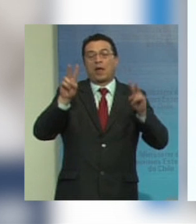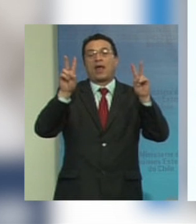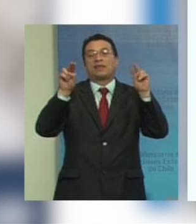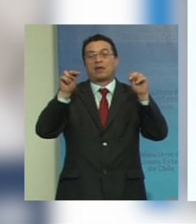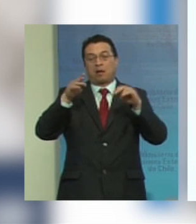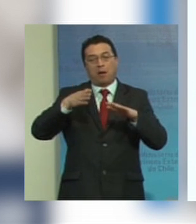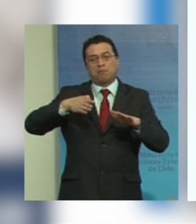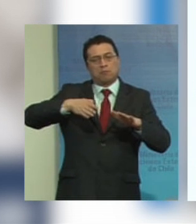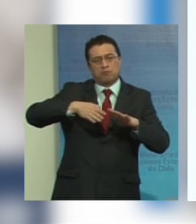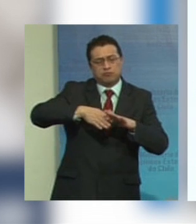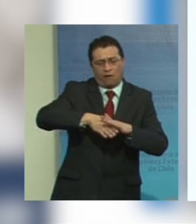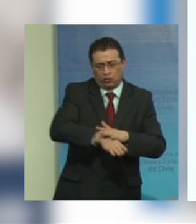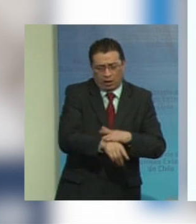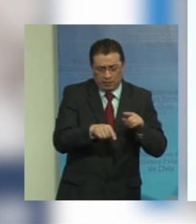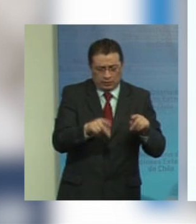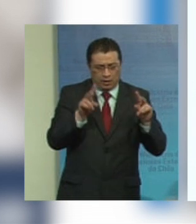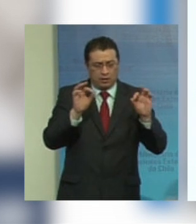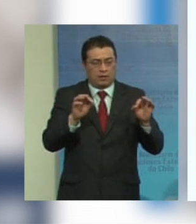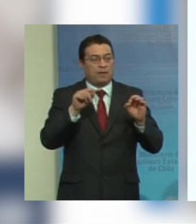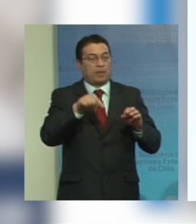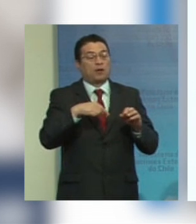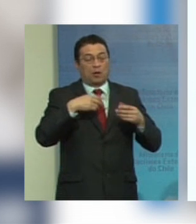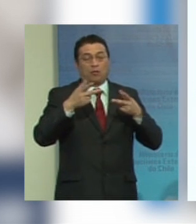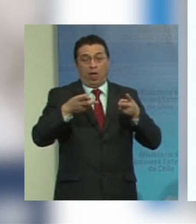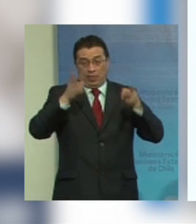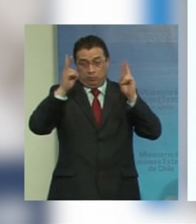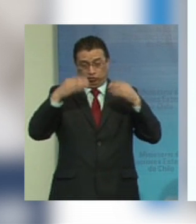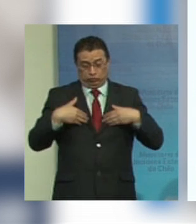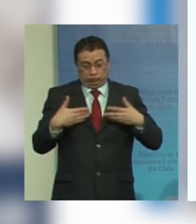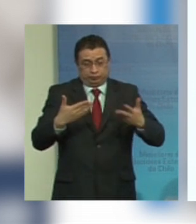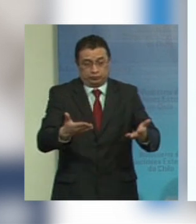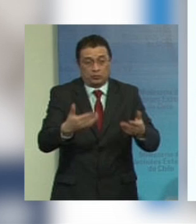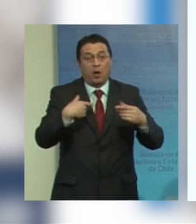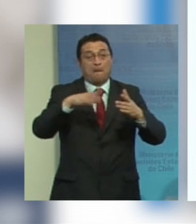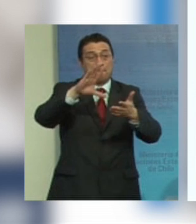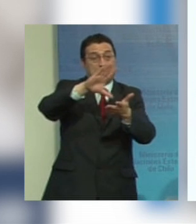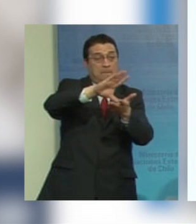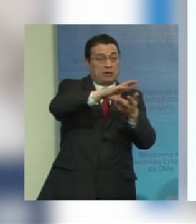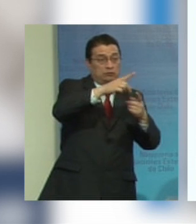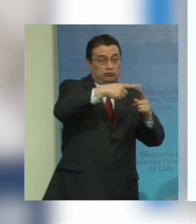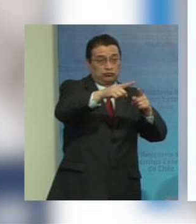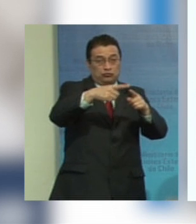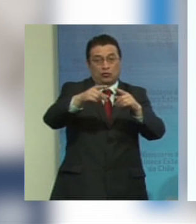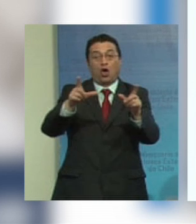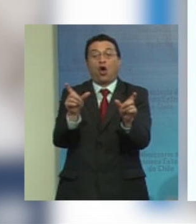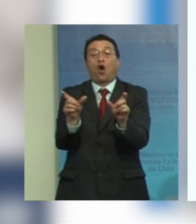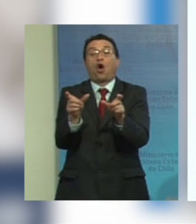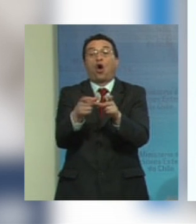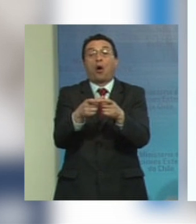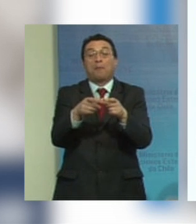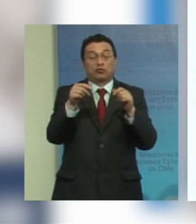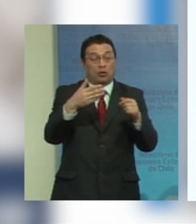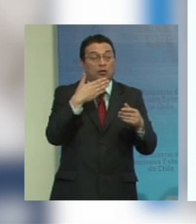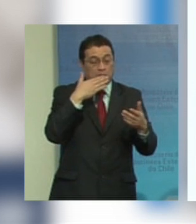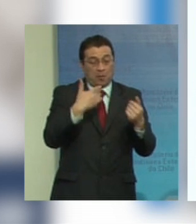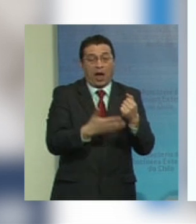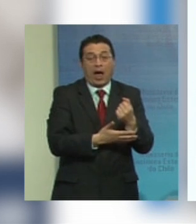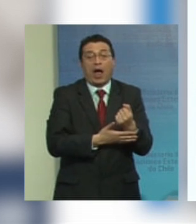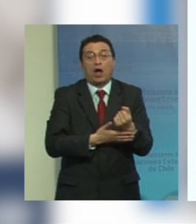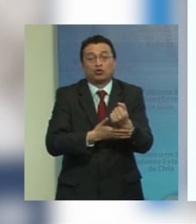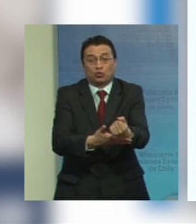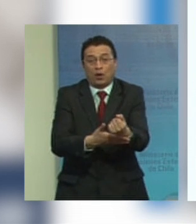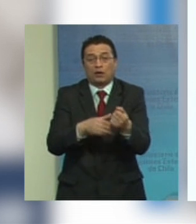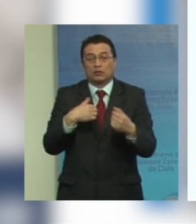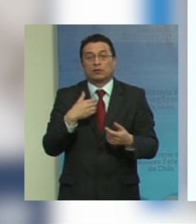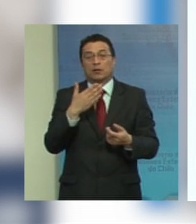profundamente estamos a disposición de los países a disposición del comité también para colaborar en